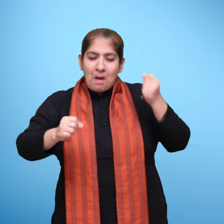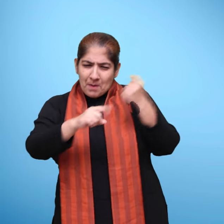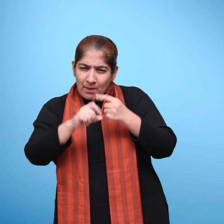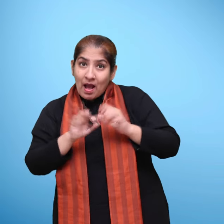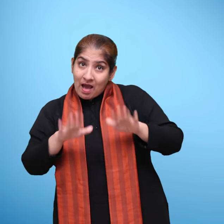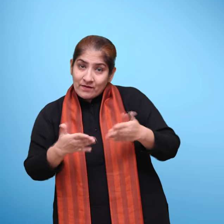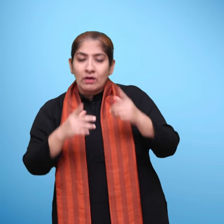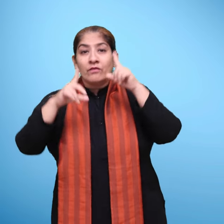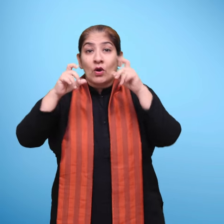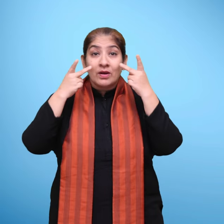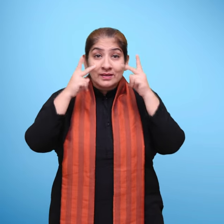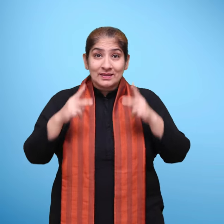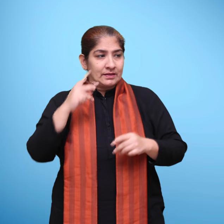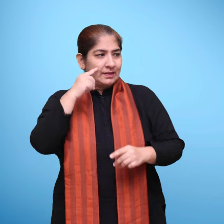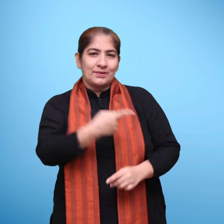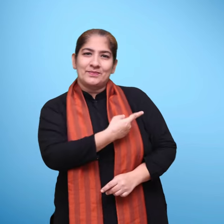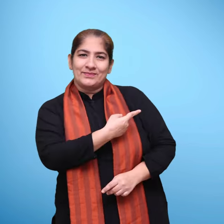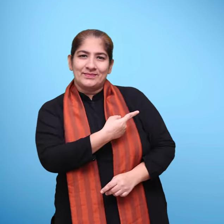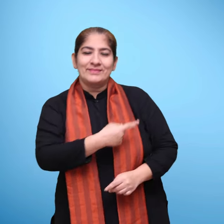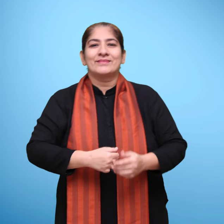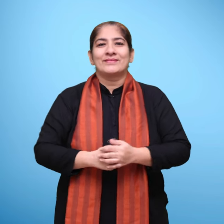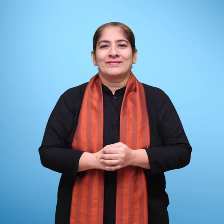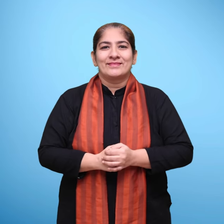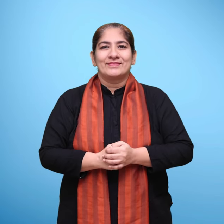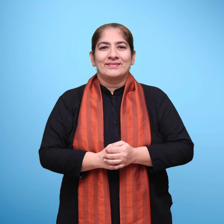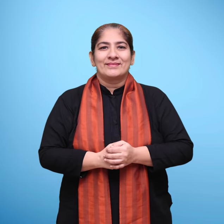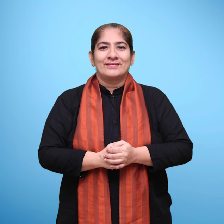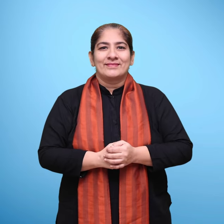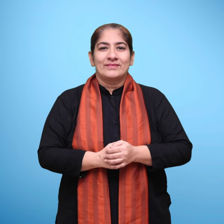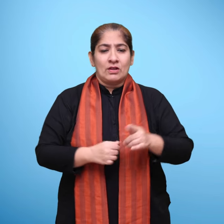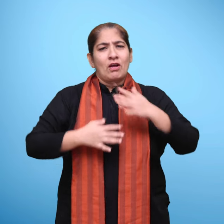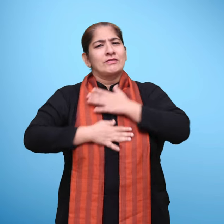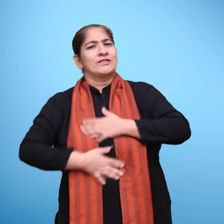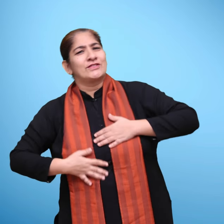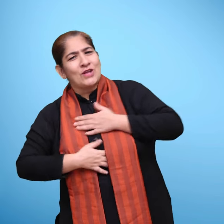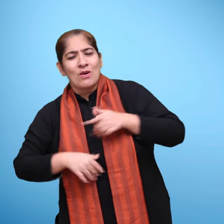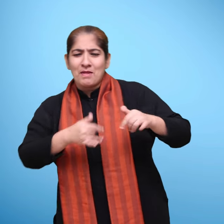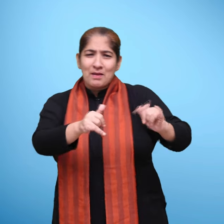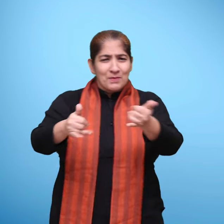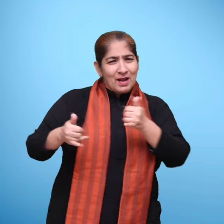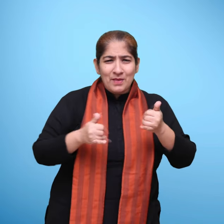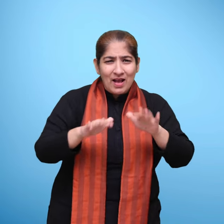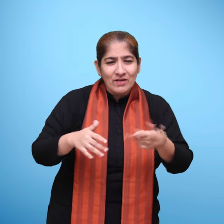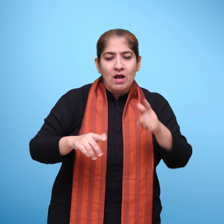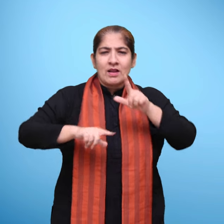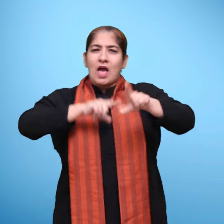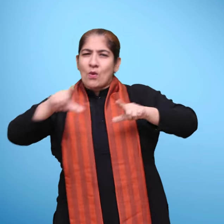दिये गए हैं ताकि शब्दों का खेल सार्थकता से हो आनंद मई और सार्थक भाषा शिक्षा के लिए